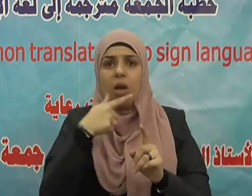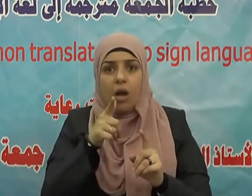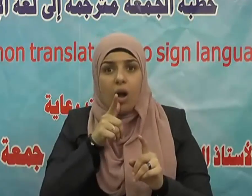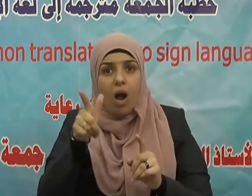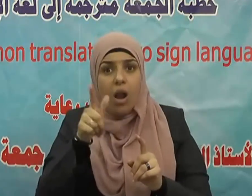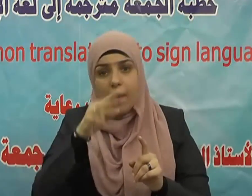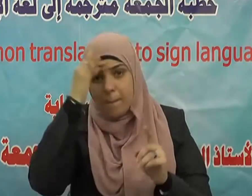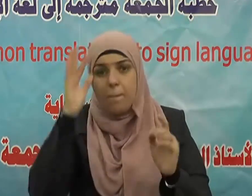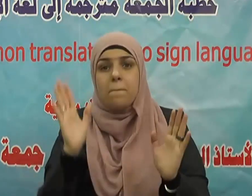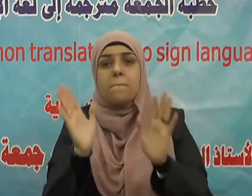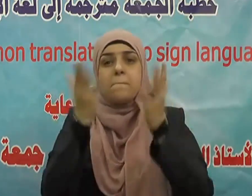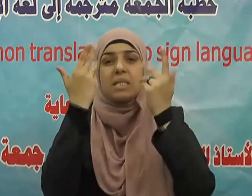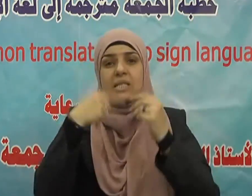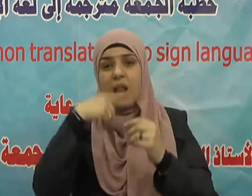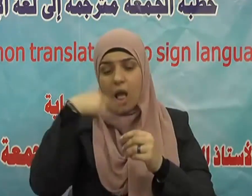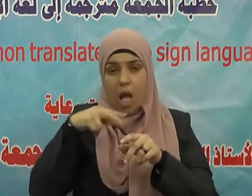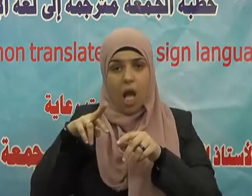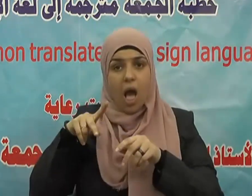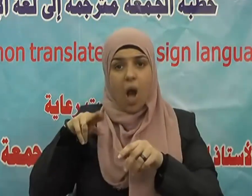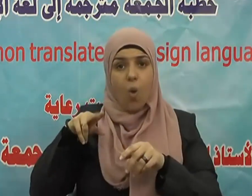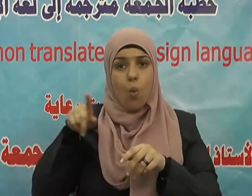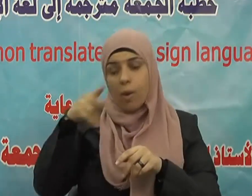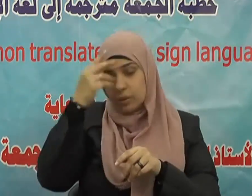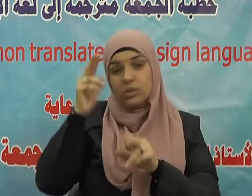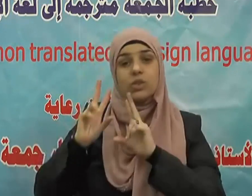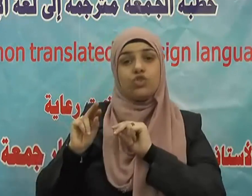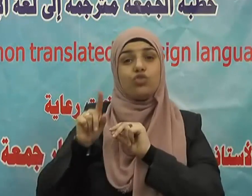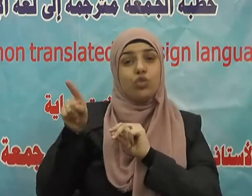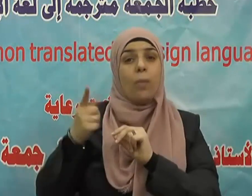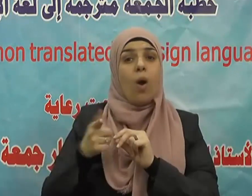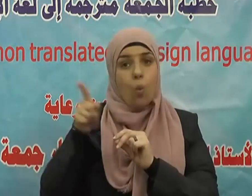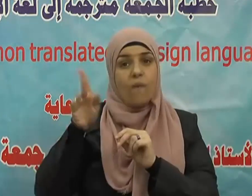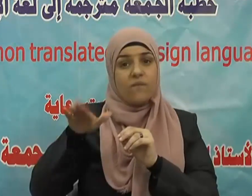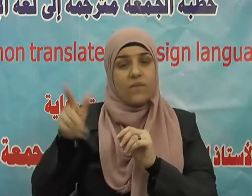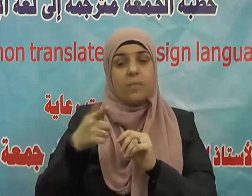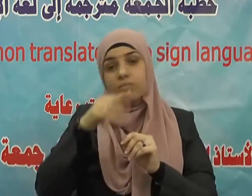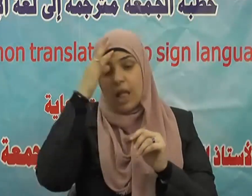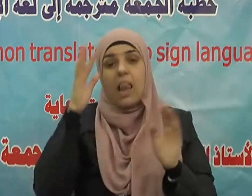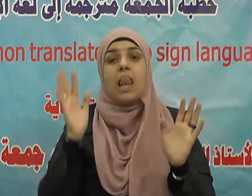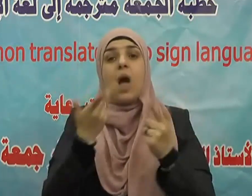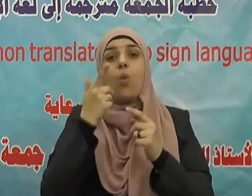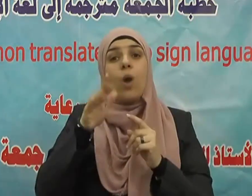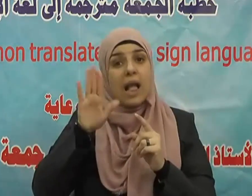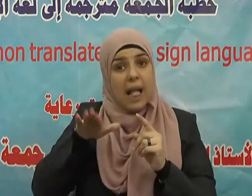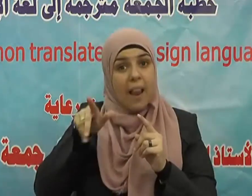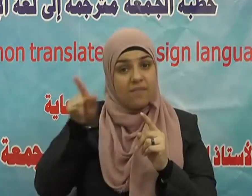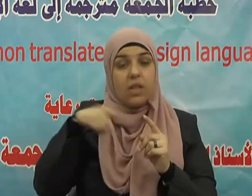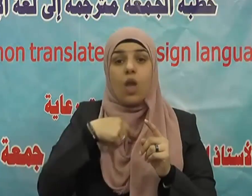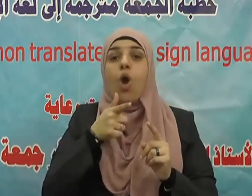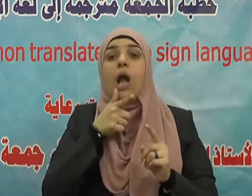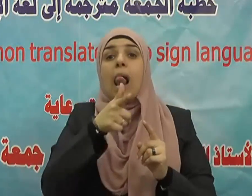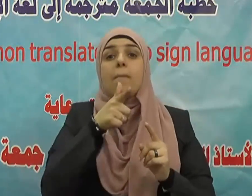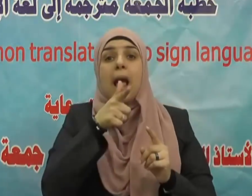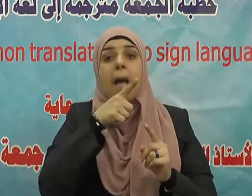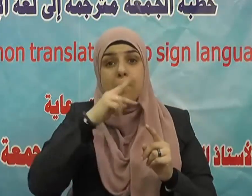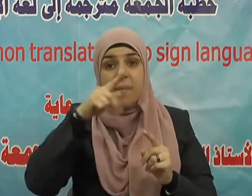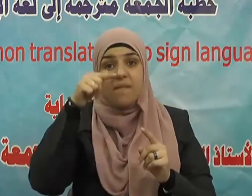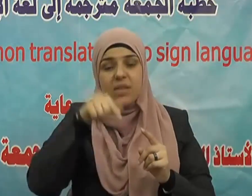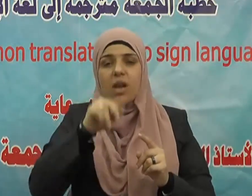ولأحجم مروج الإشاعات عن نشرها بين الناس ومنها